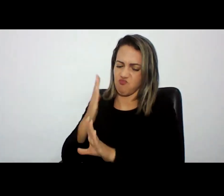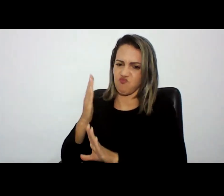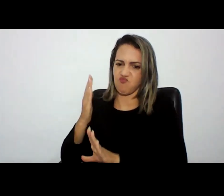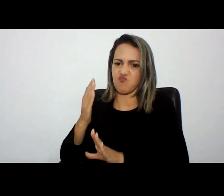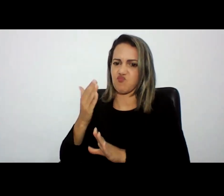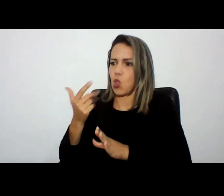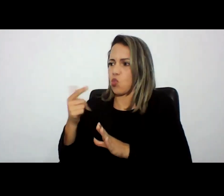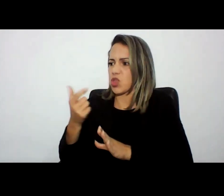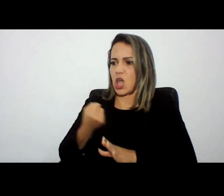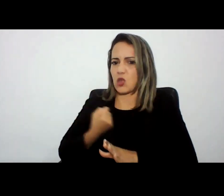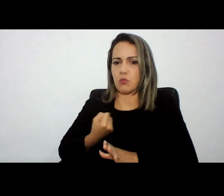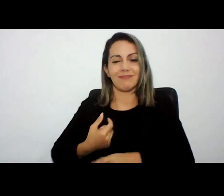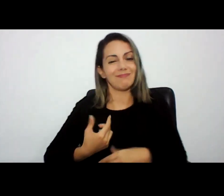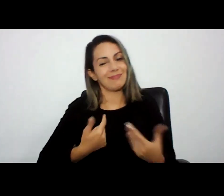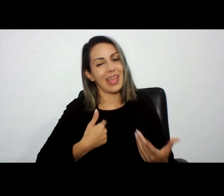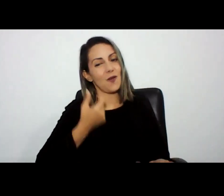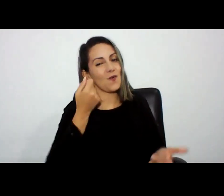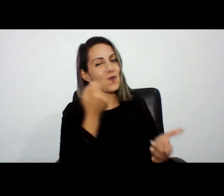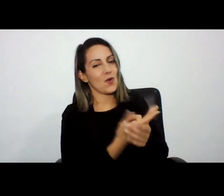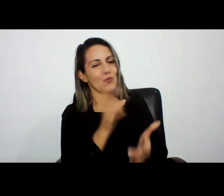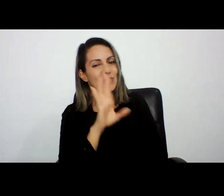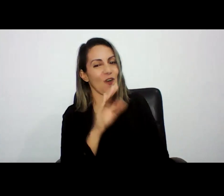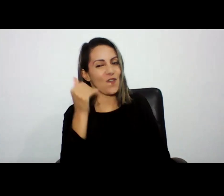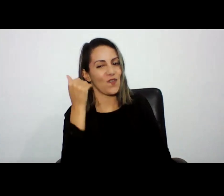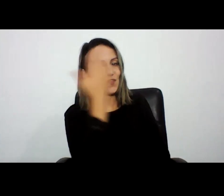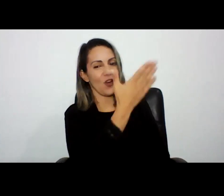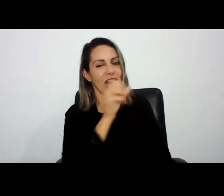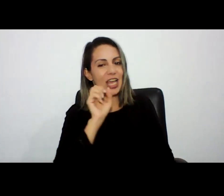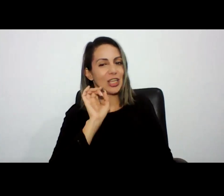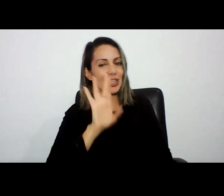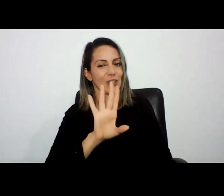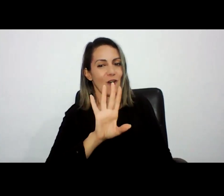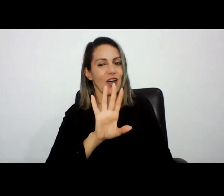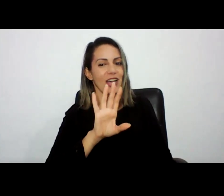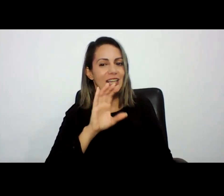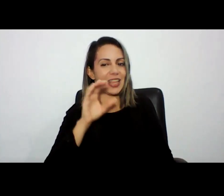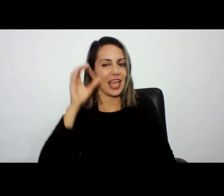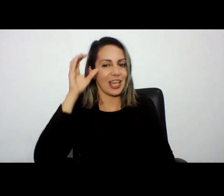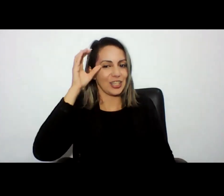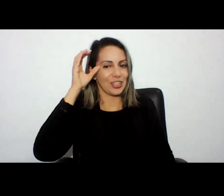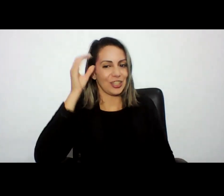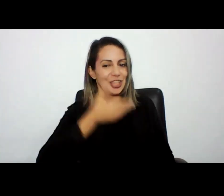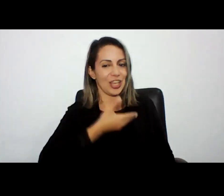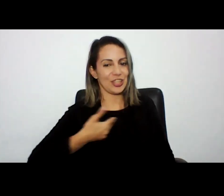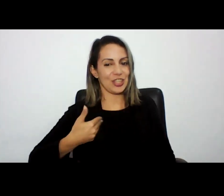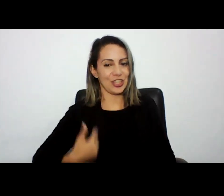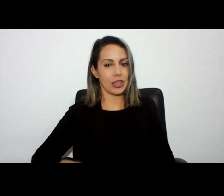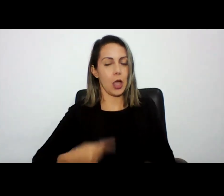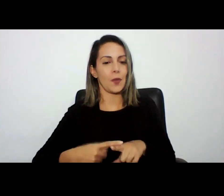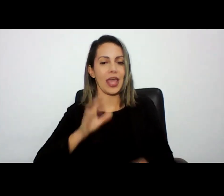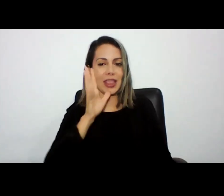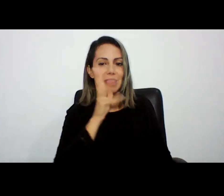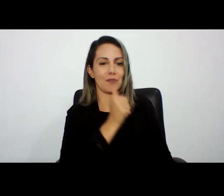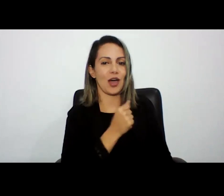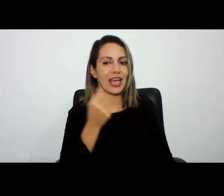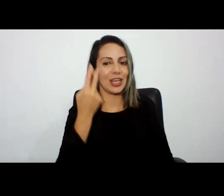ah mas aí eu não compro nada no Brasil eu compro só na China porque o tempo que a China demora para fazer a verificação do cartão é de dois dias só que lá